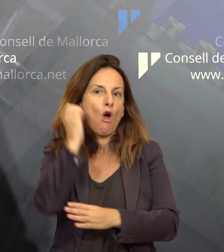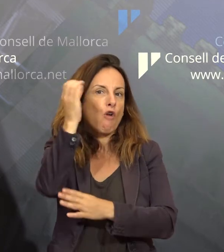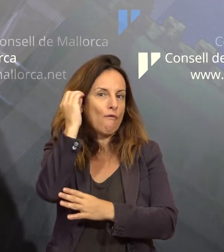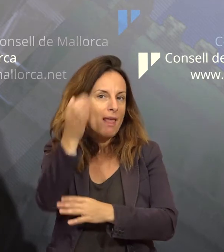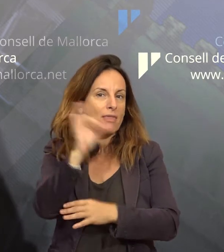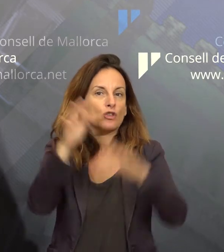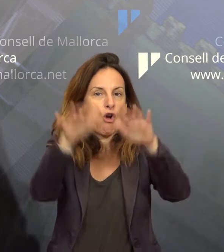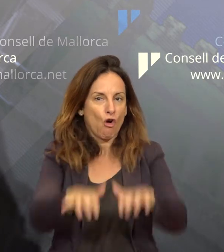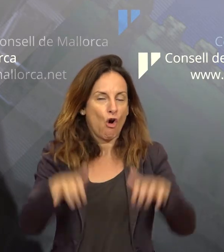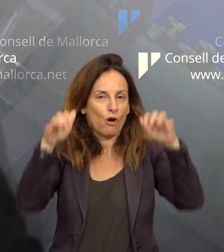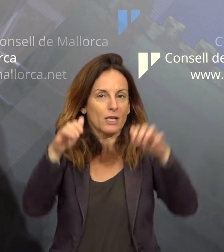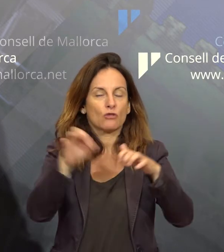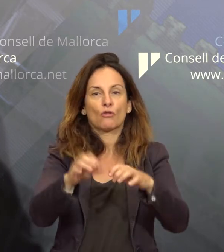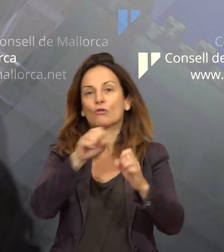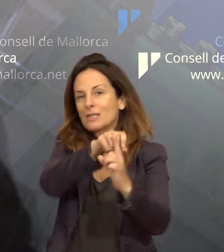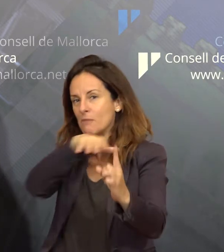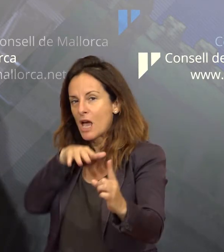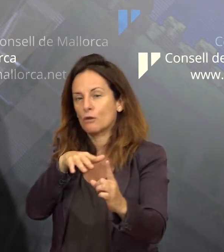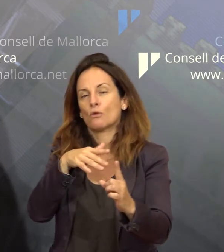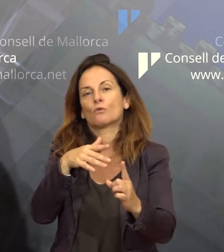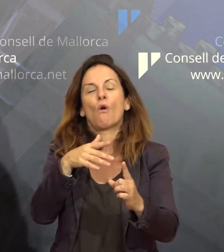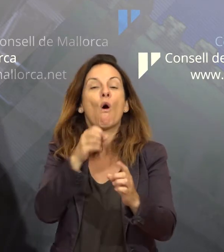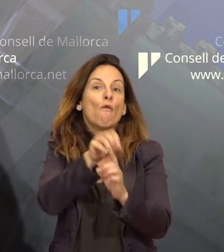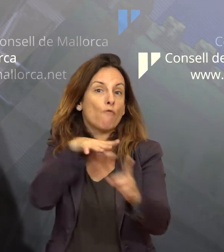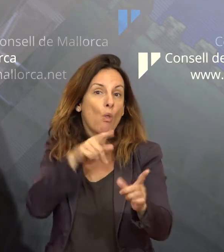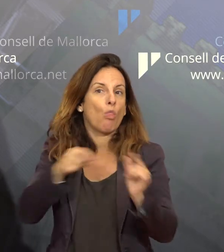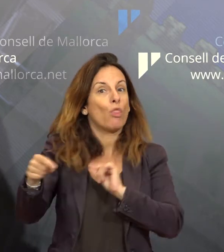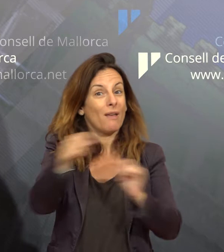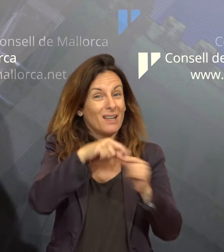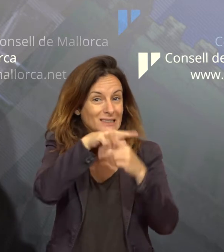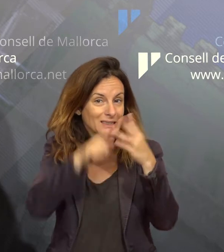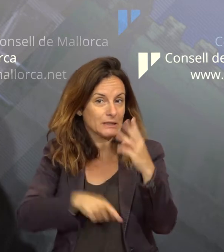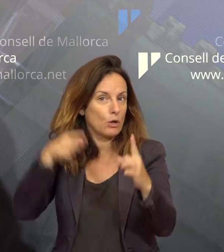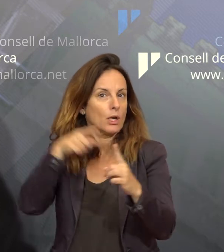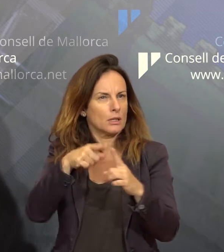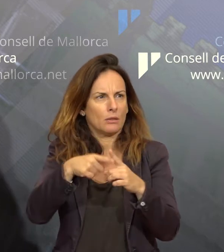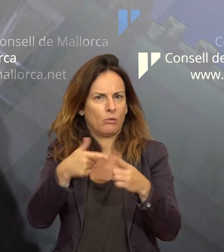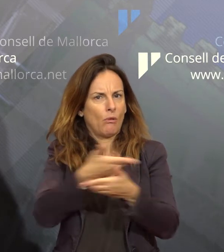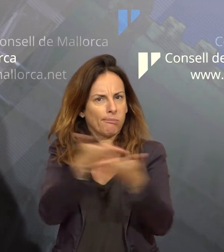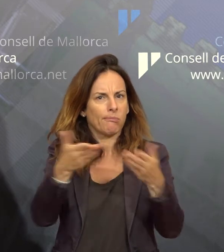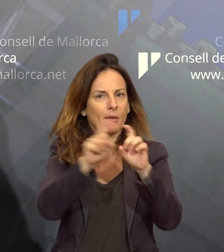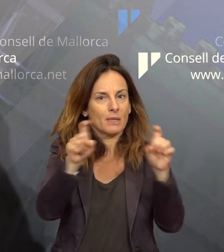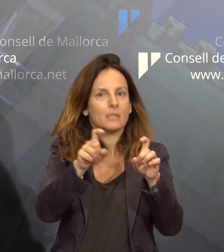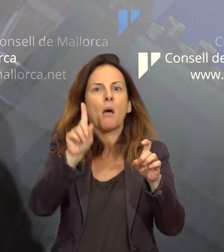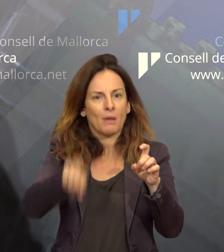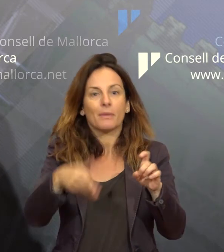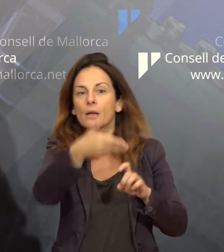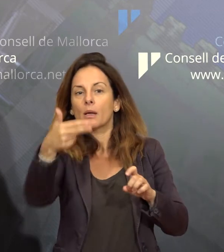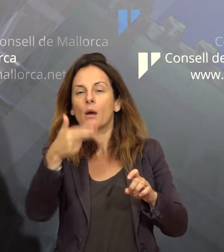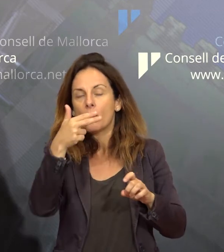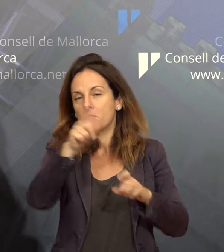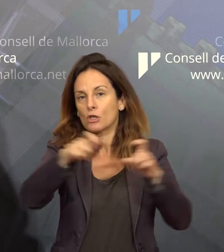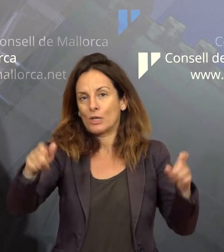congressos, seminaris, fòrums de debat, adreçats sobretot en el sector empresarial, però també en el públic en general, programes